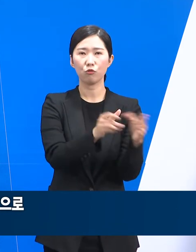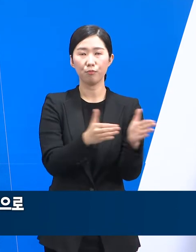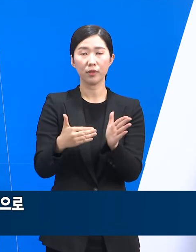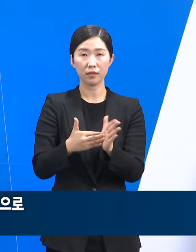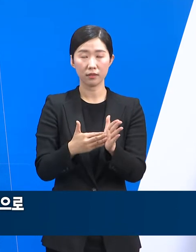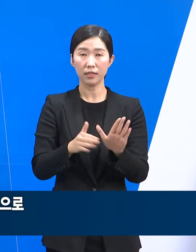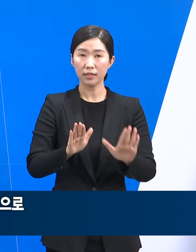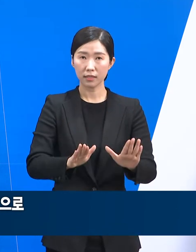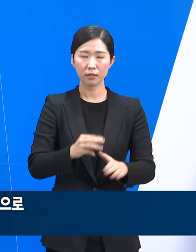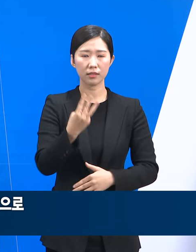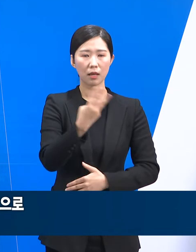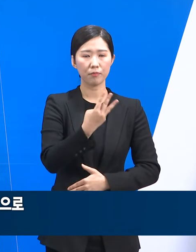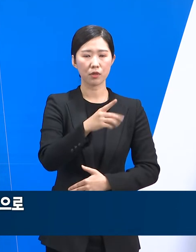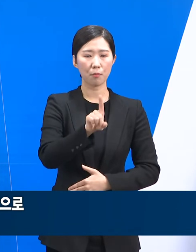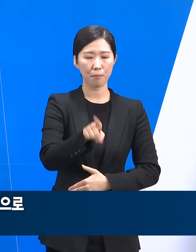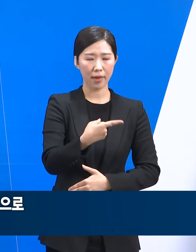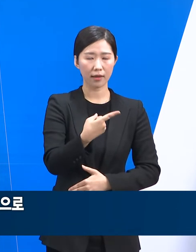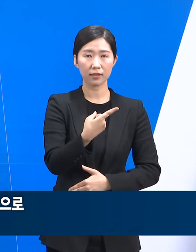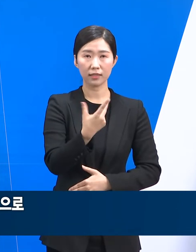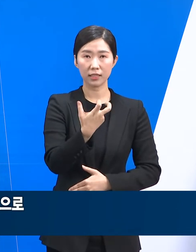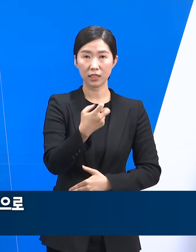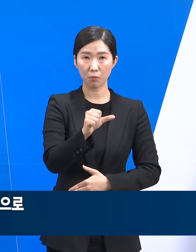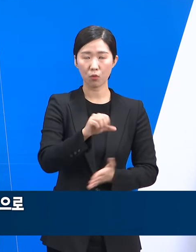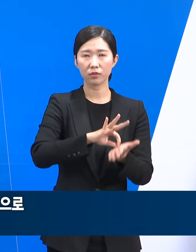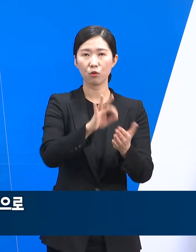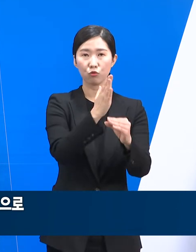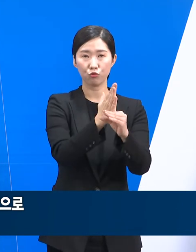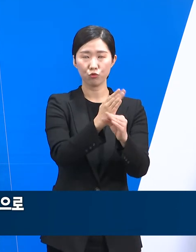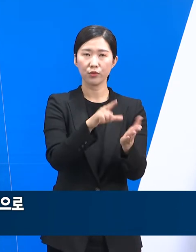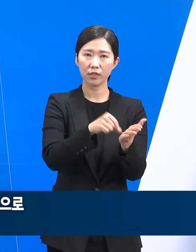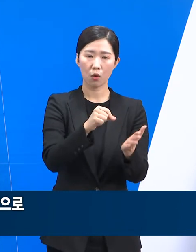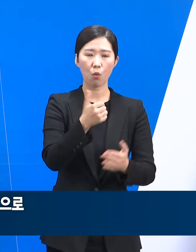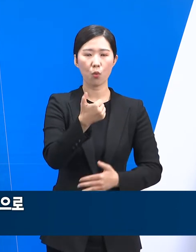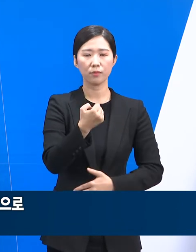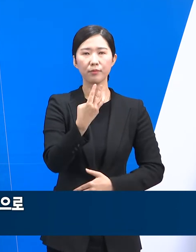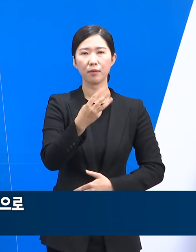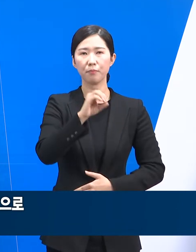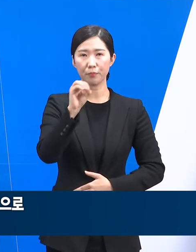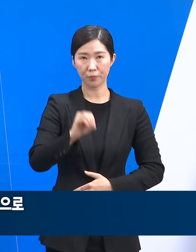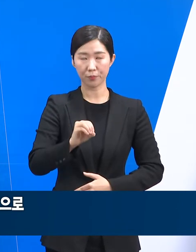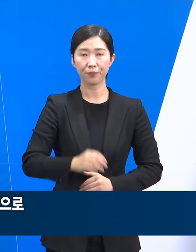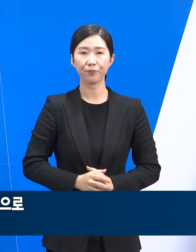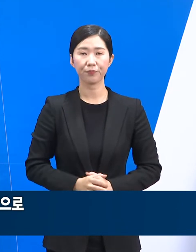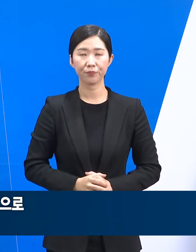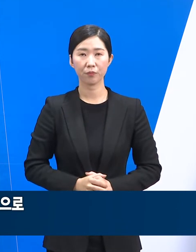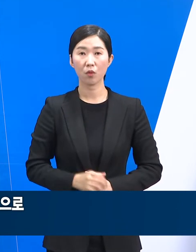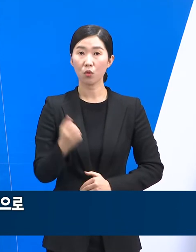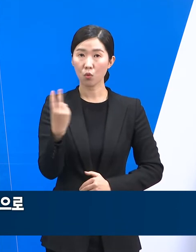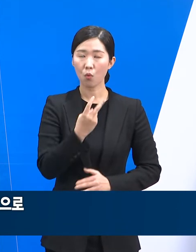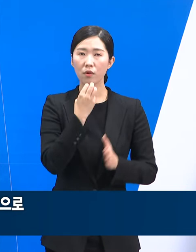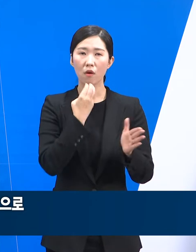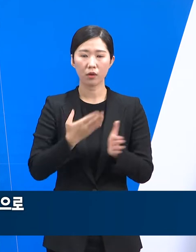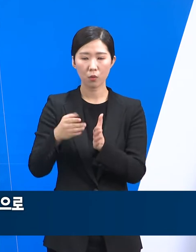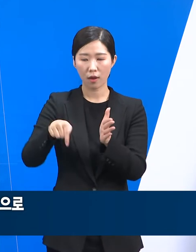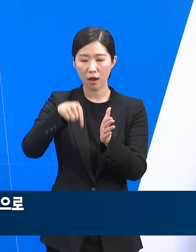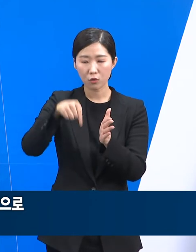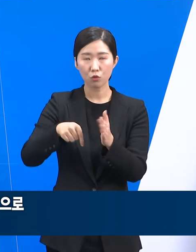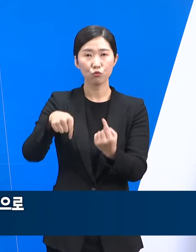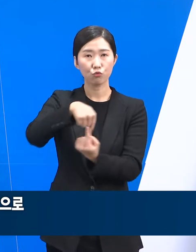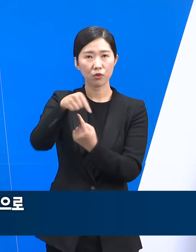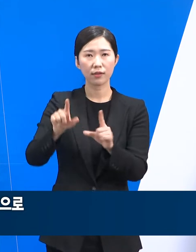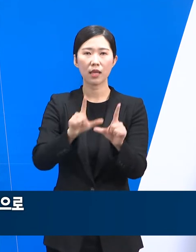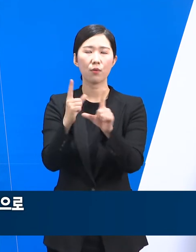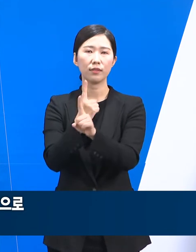,175병상을 사용하고 있으며 병상 가동률은 53%입니다. 이 외에도 경기도에서 운영하는 총 11개